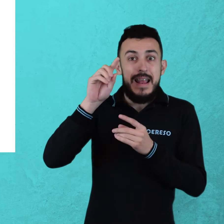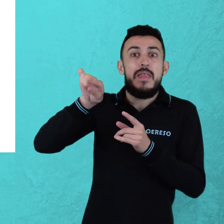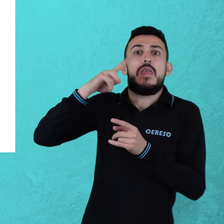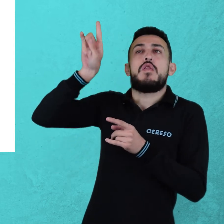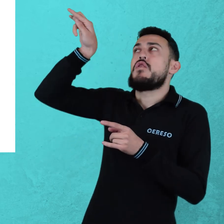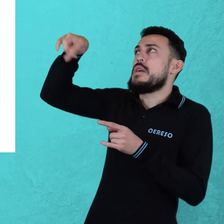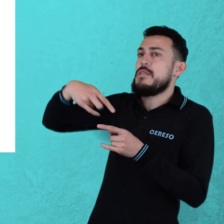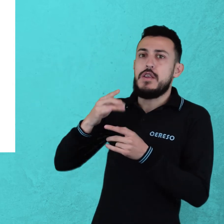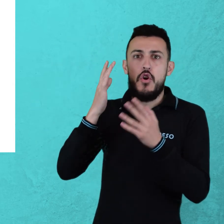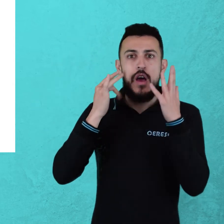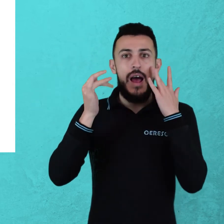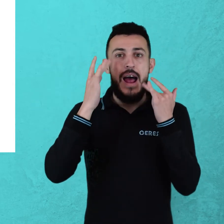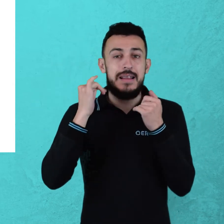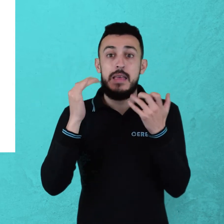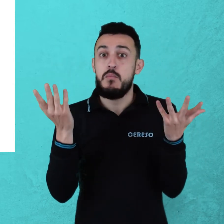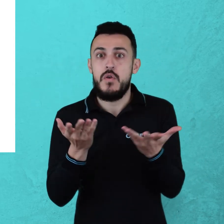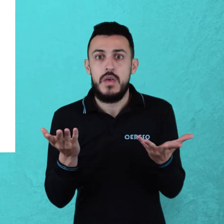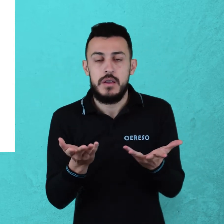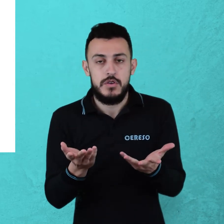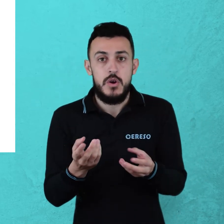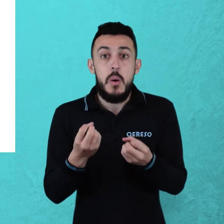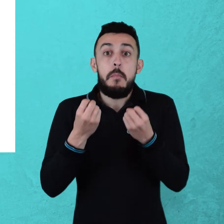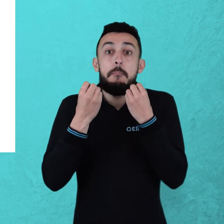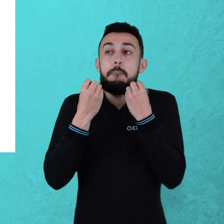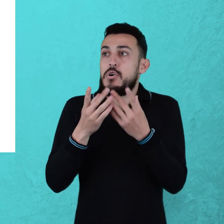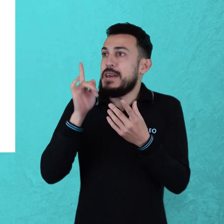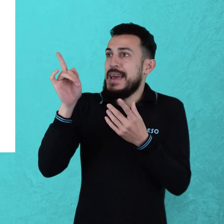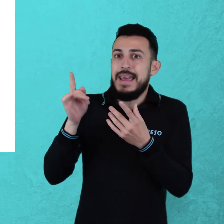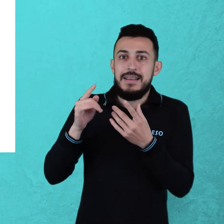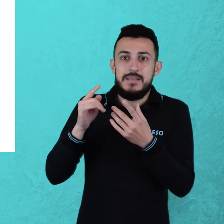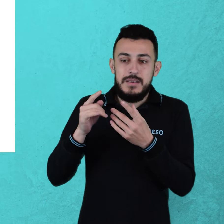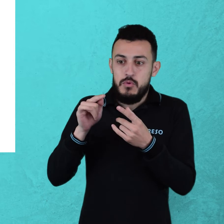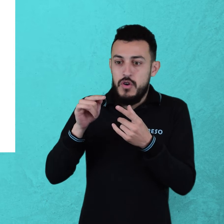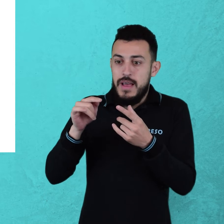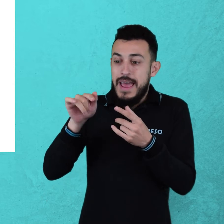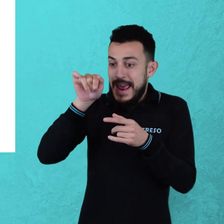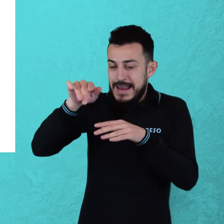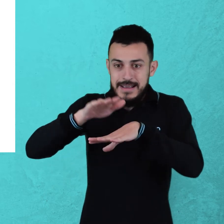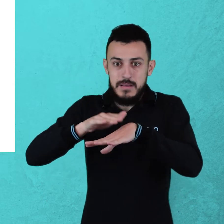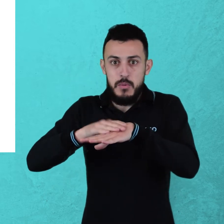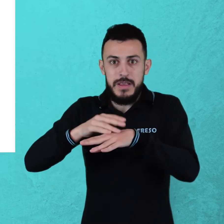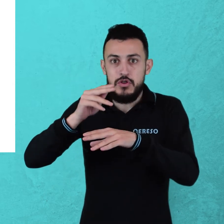del arte moderno, ya que fue un transgresor de las formas de pintar